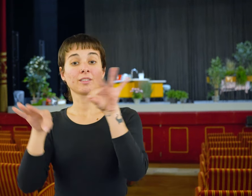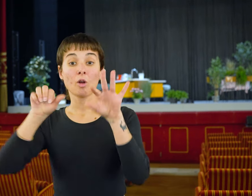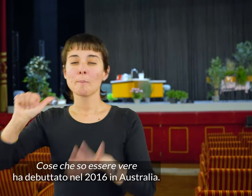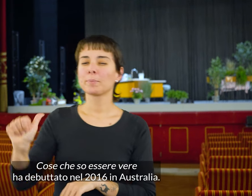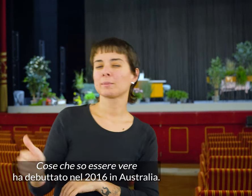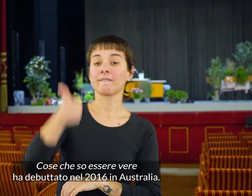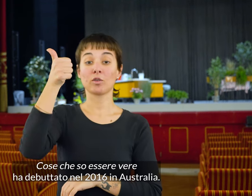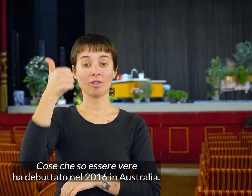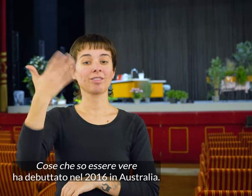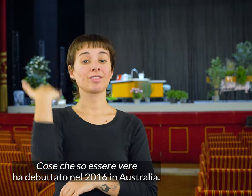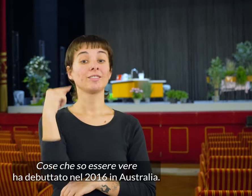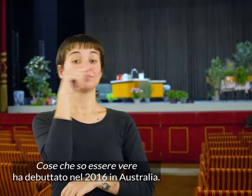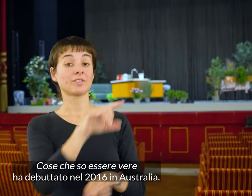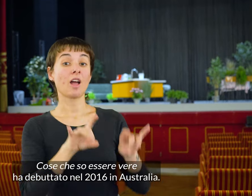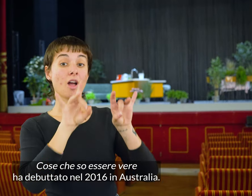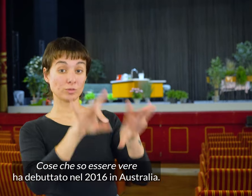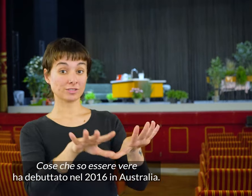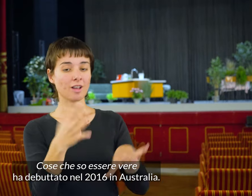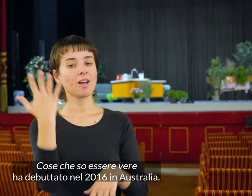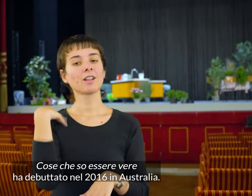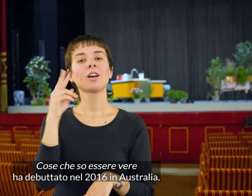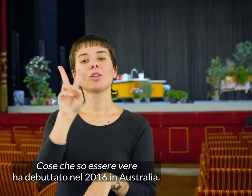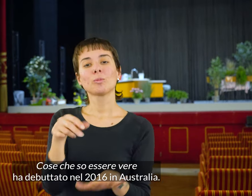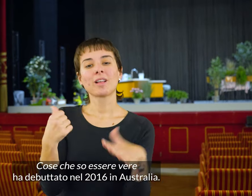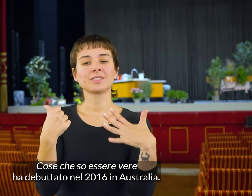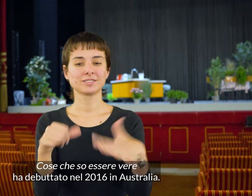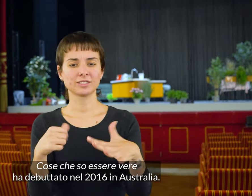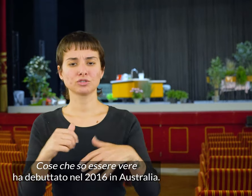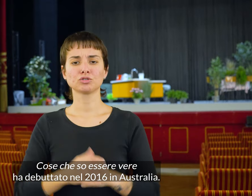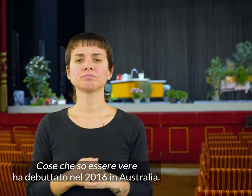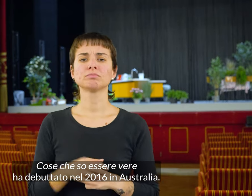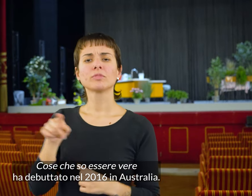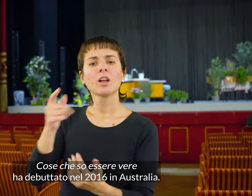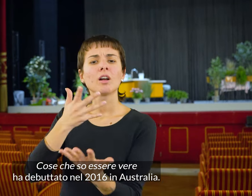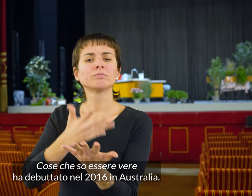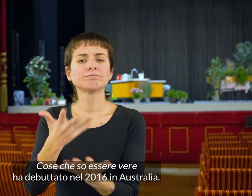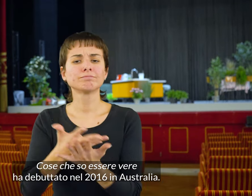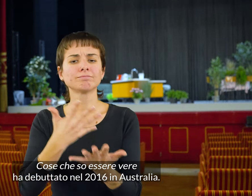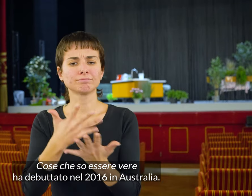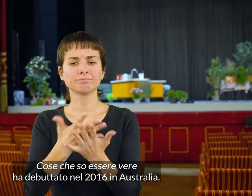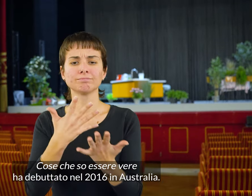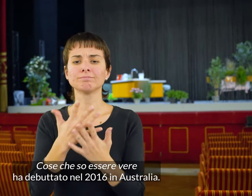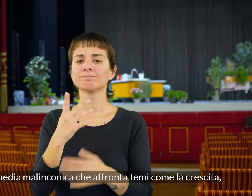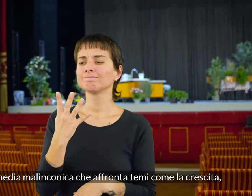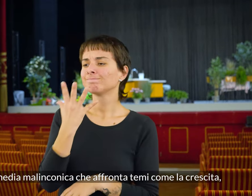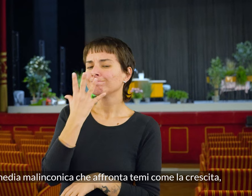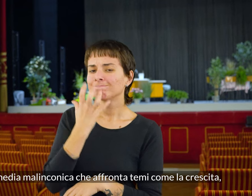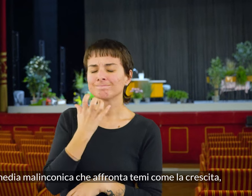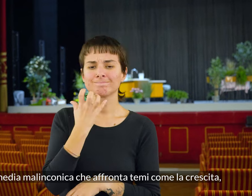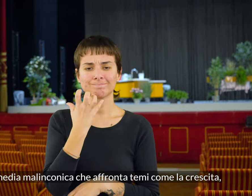Cose che so essere vere ha debuttato nel 2016 in Australia. È una commedia